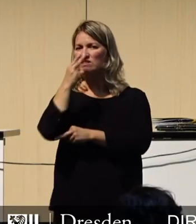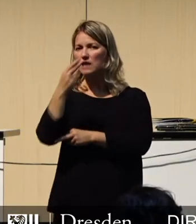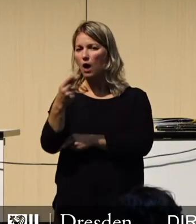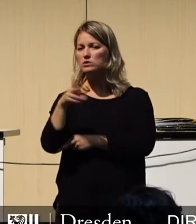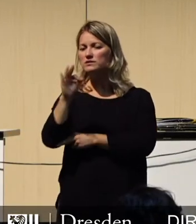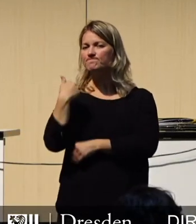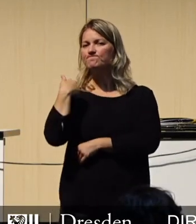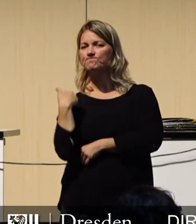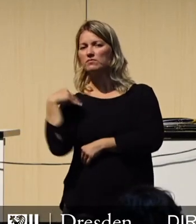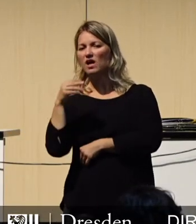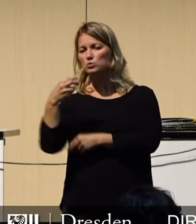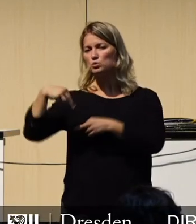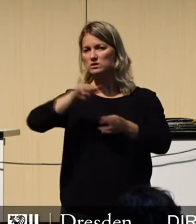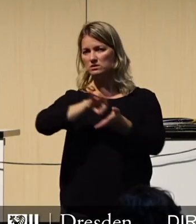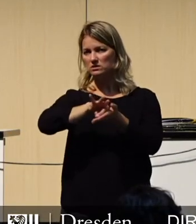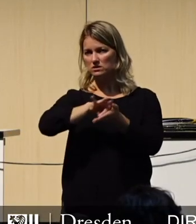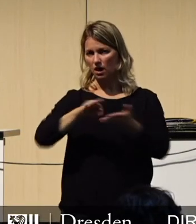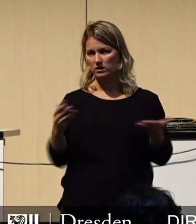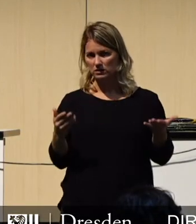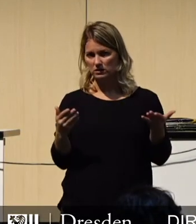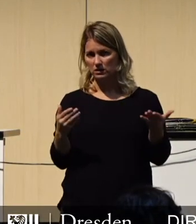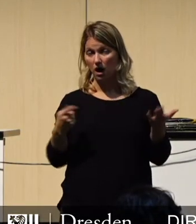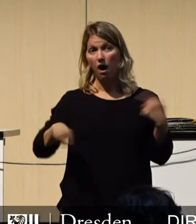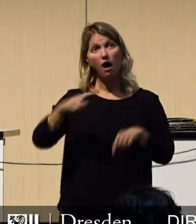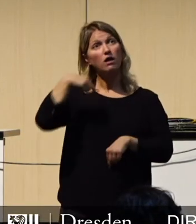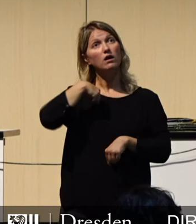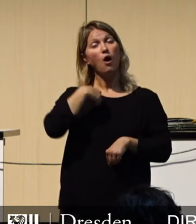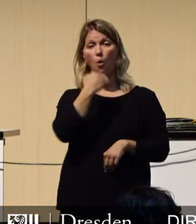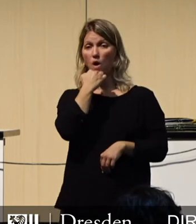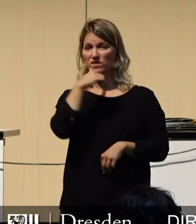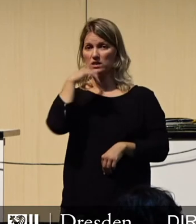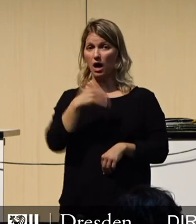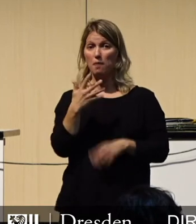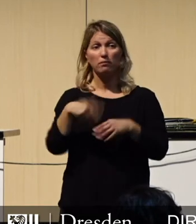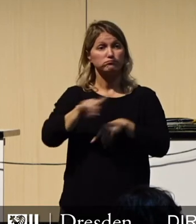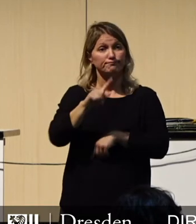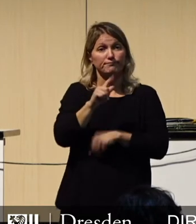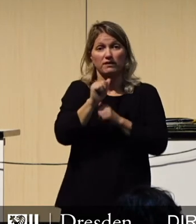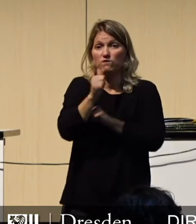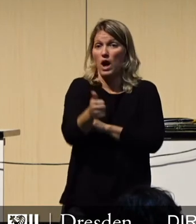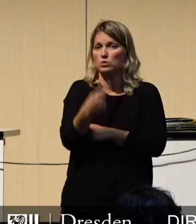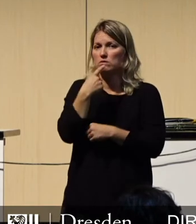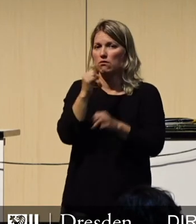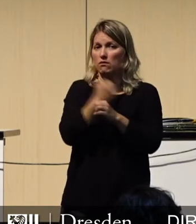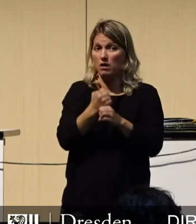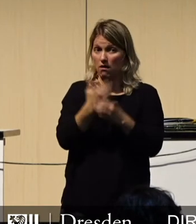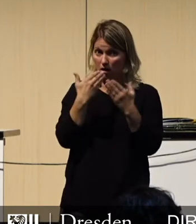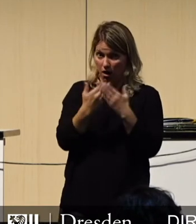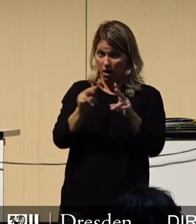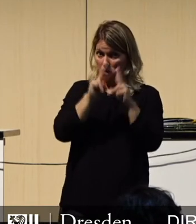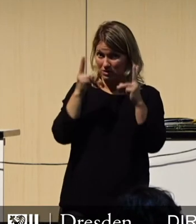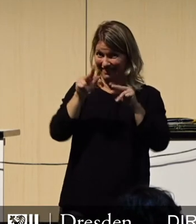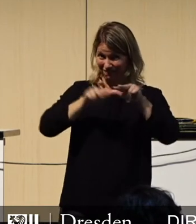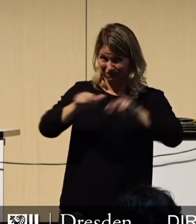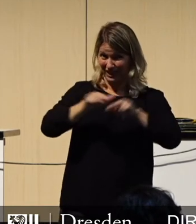Und auch wenn wir es alle hoffen, niemand kann voraussagen, ob sich die globale Wirtschaft tatsächlich in der